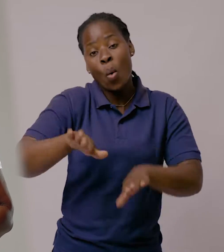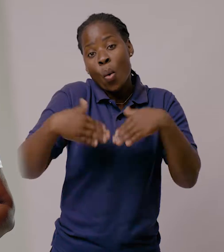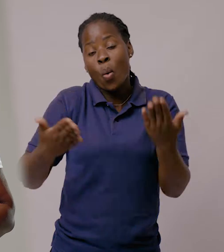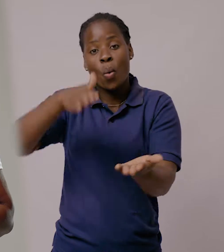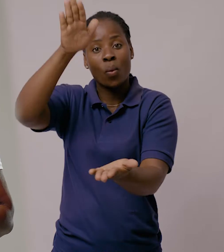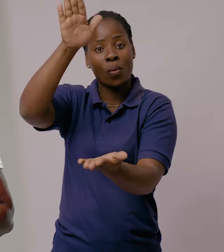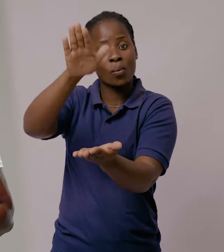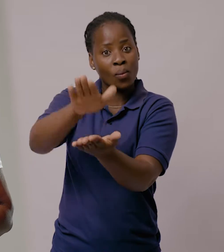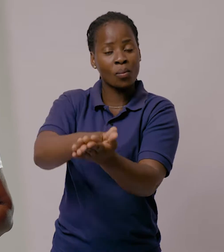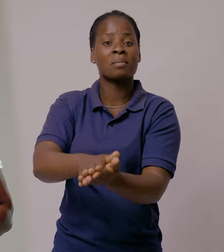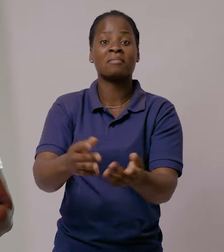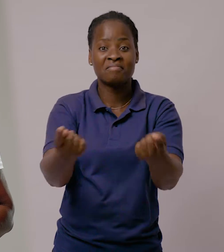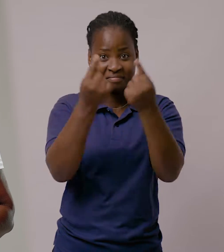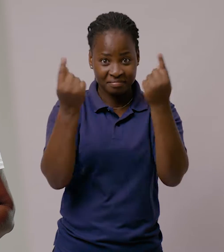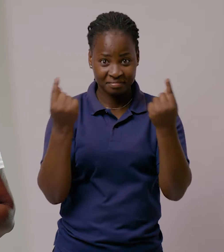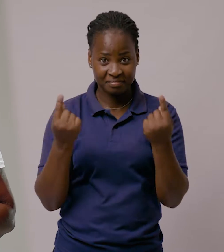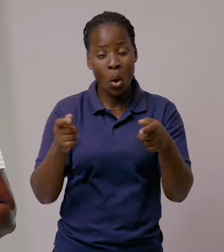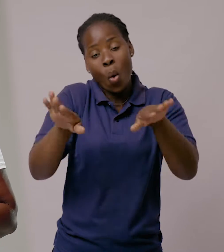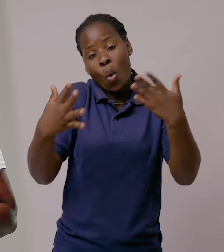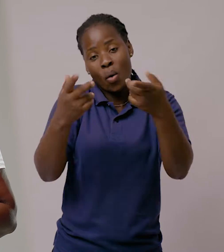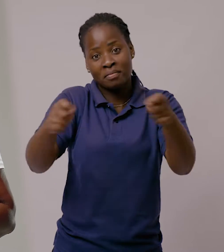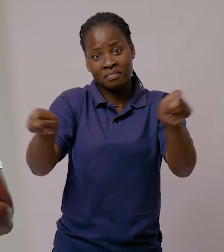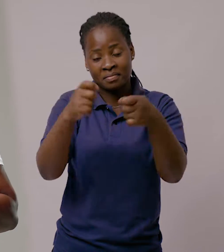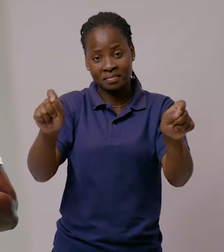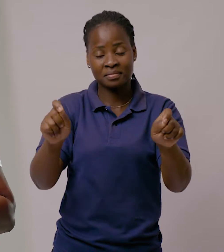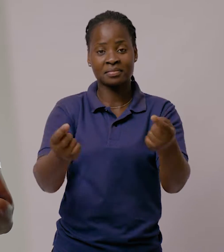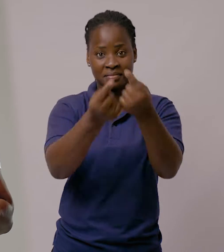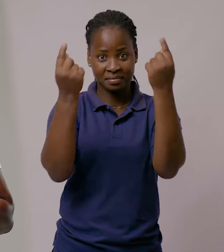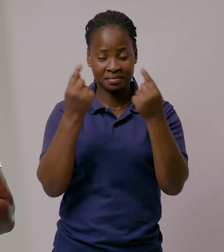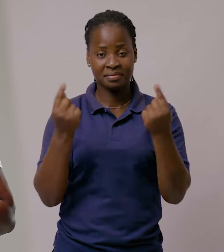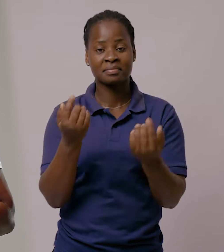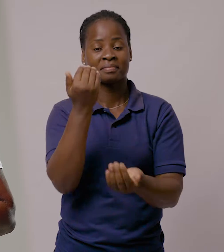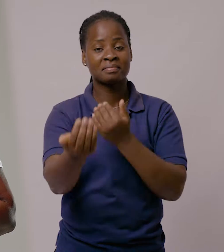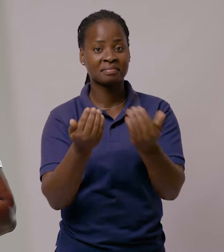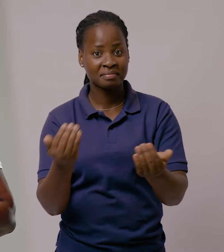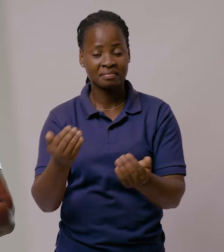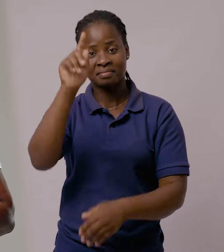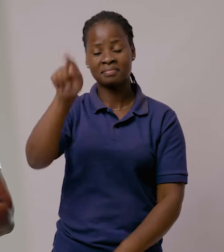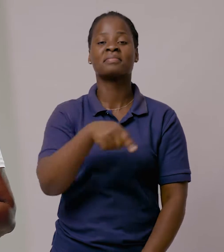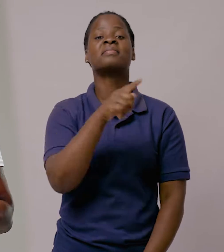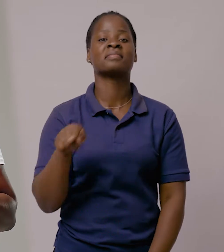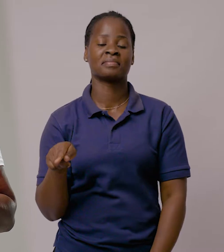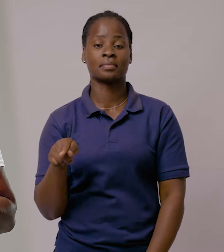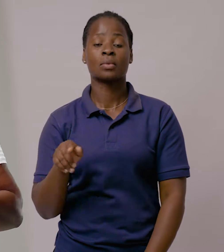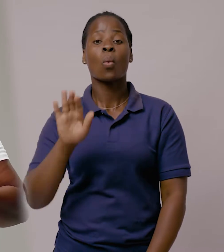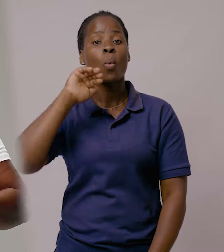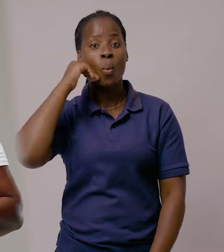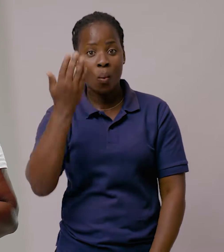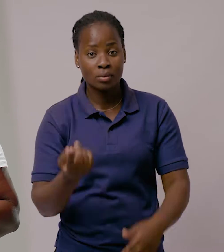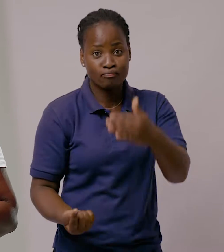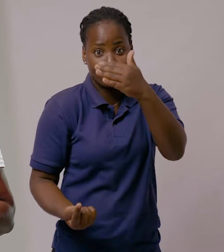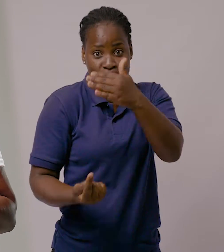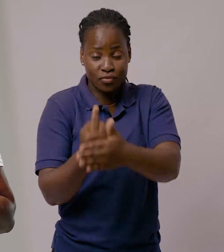ou local de celebrar ou oficiar qualquer união prematura. Quando